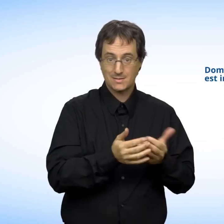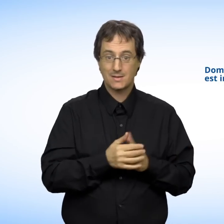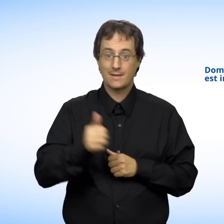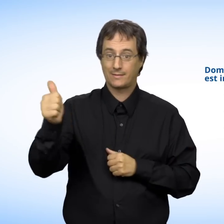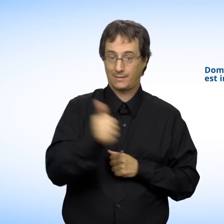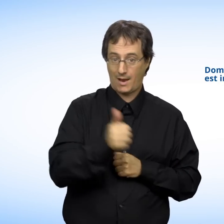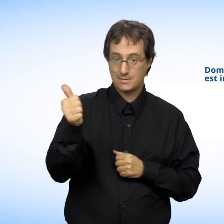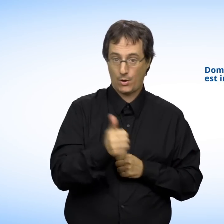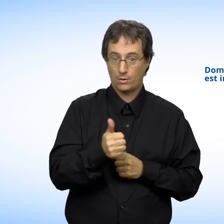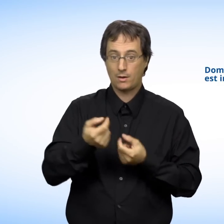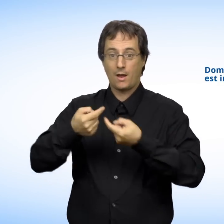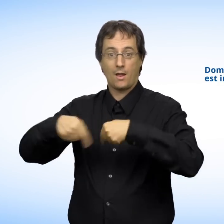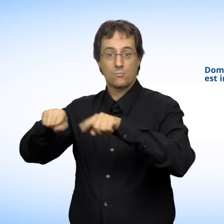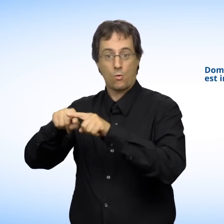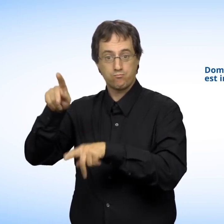Services, transports et lieux publics